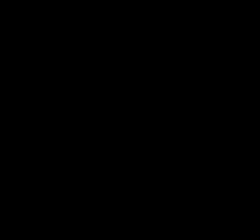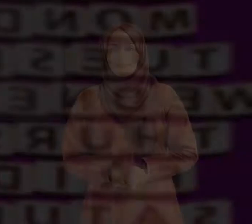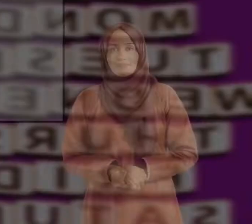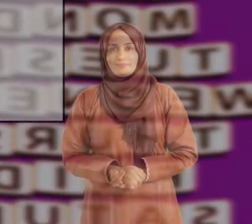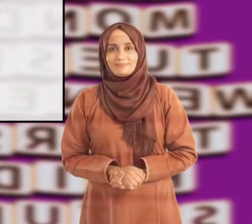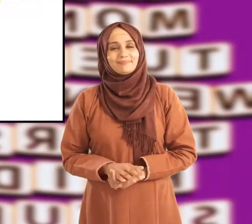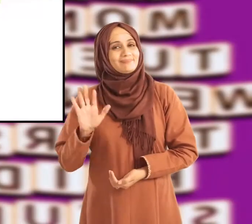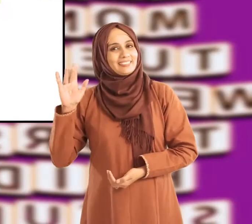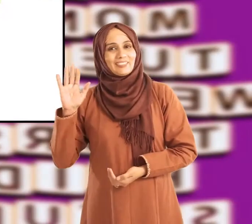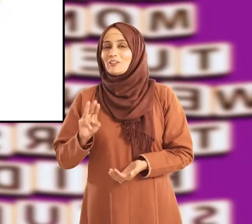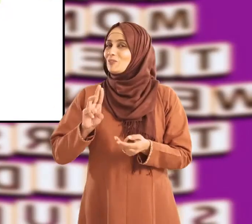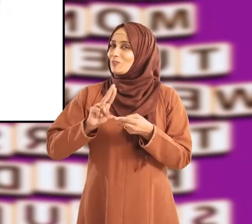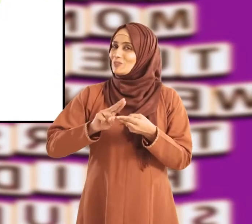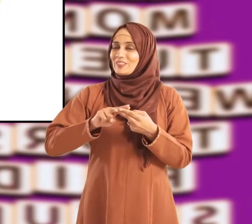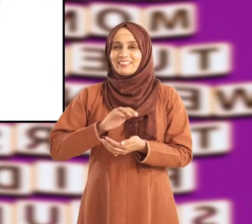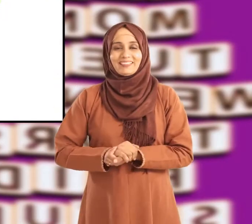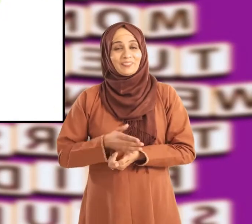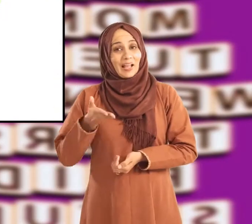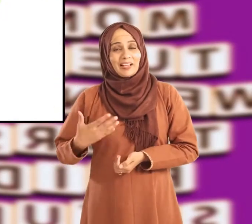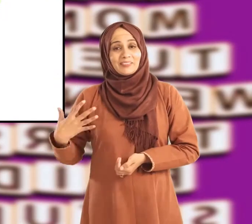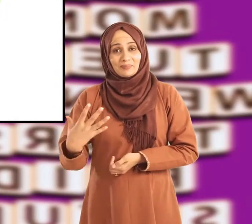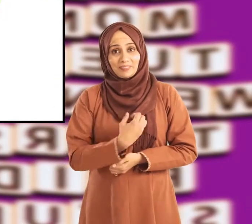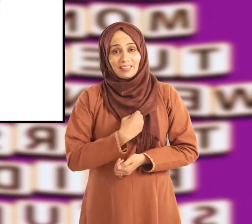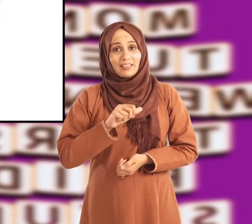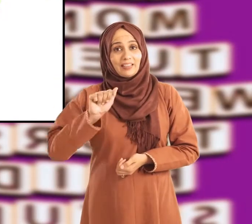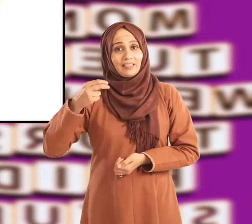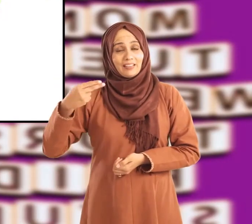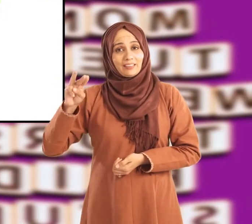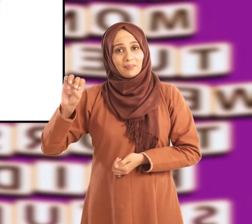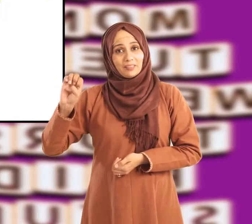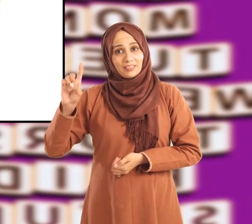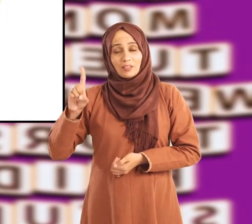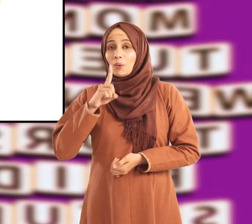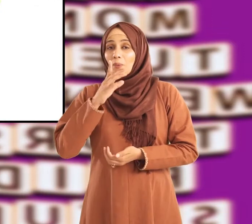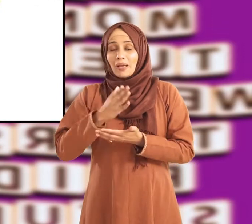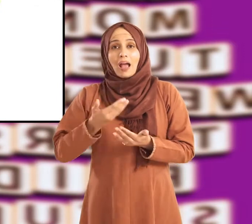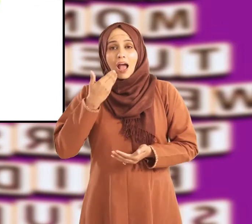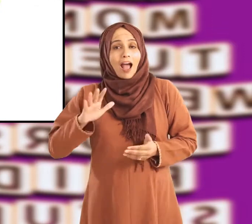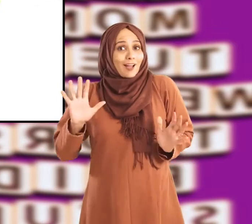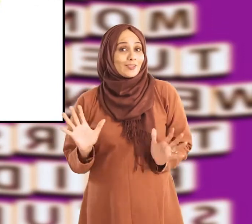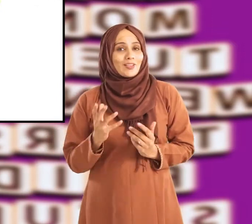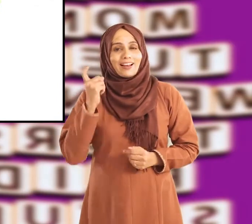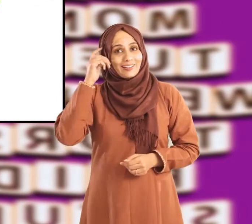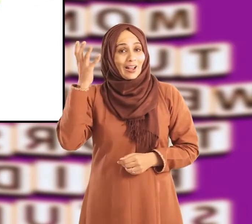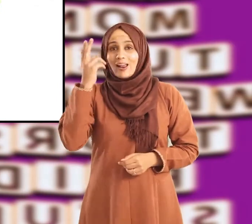ہیلو دوستوں آج ہم احمد کی بردے سپرائز کے بارے میں کہانی سنیں گے